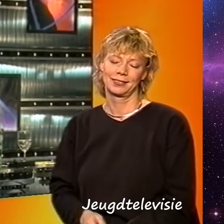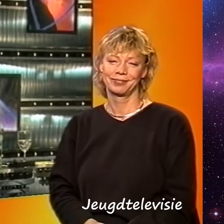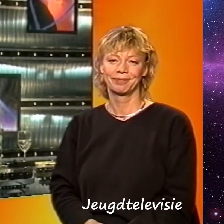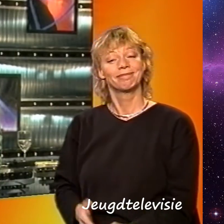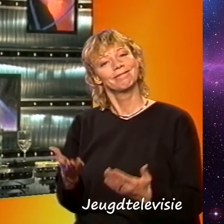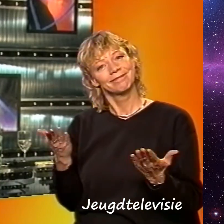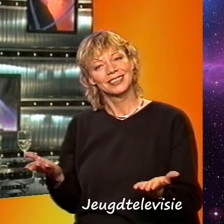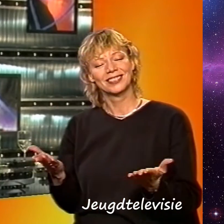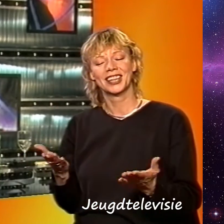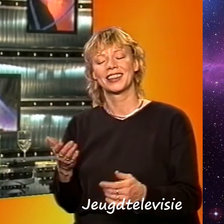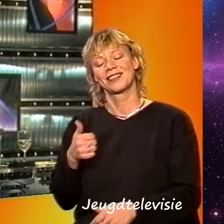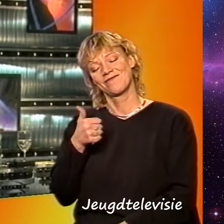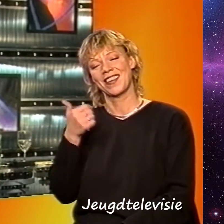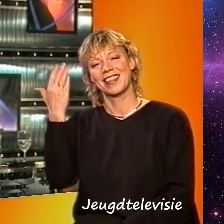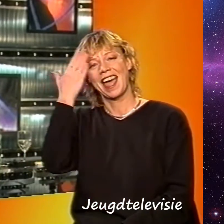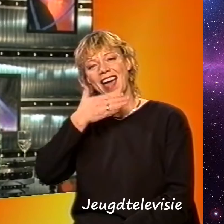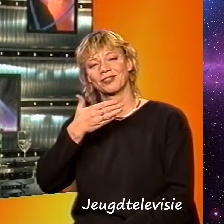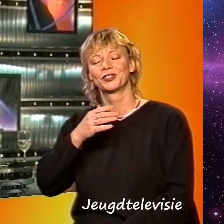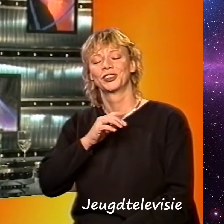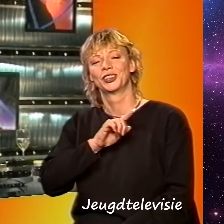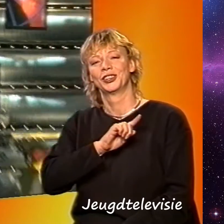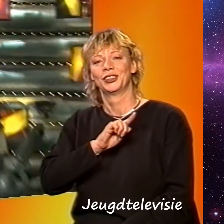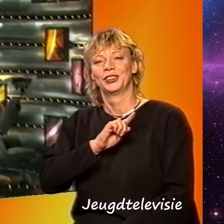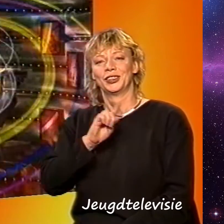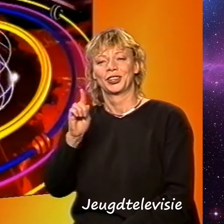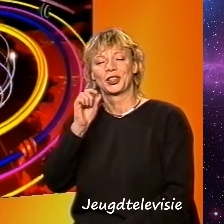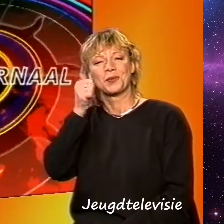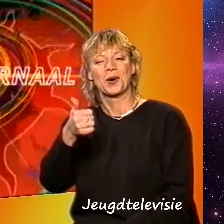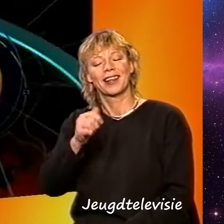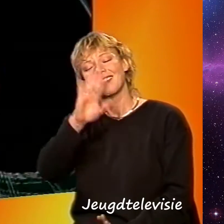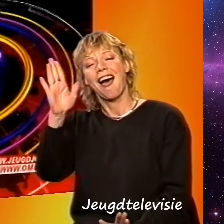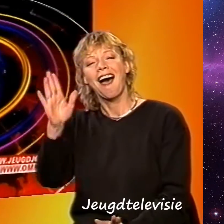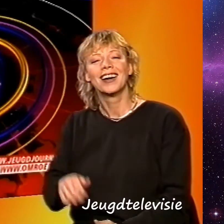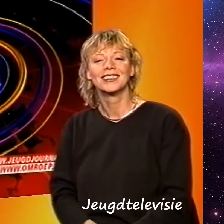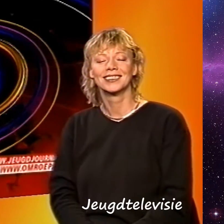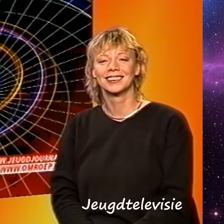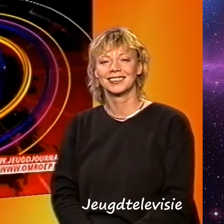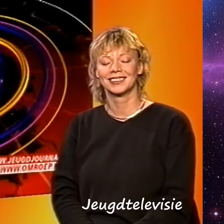Nou dat was het. Fijne avond nog en tot morgen. Dag. Dag. ***